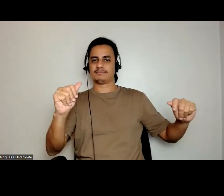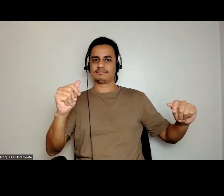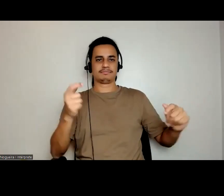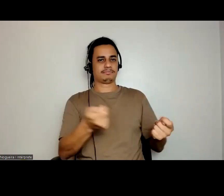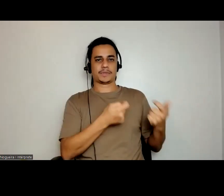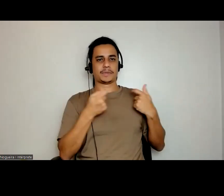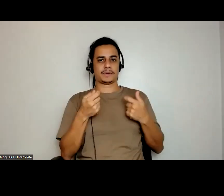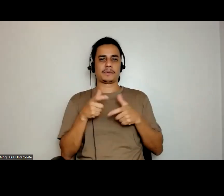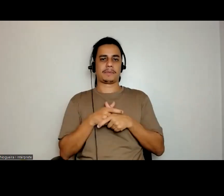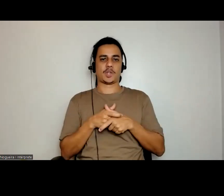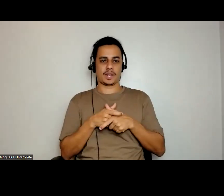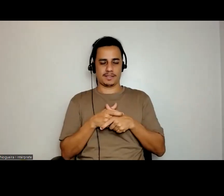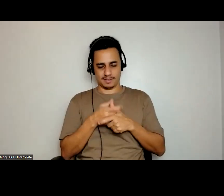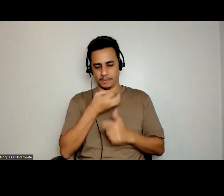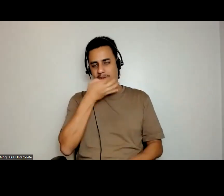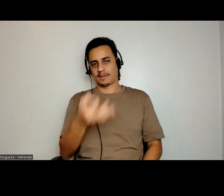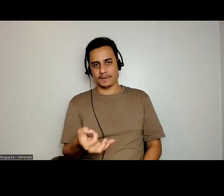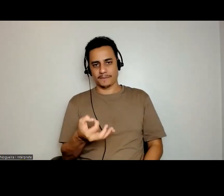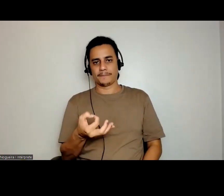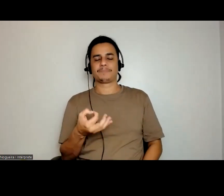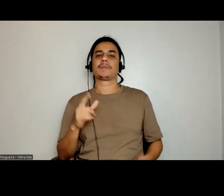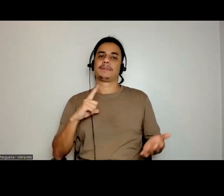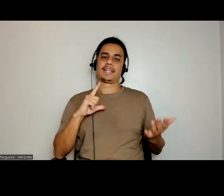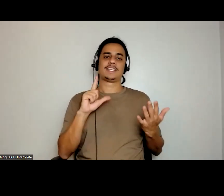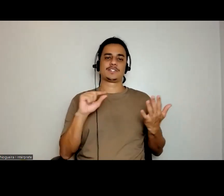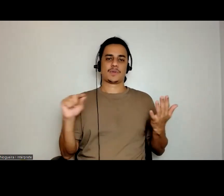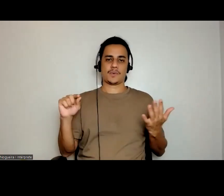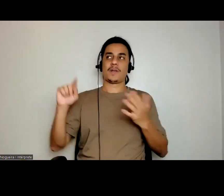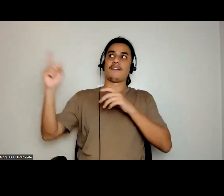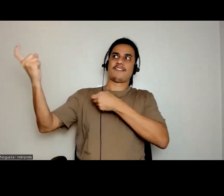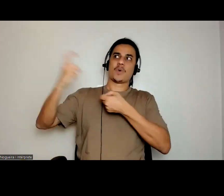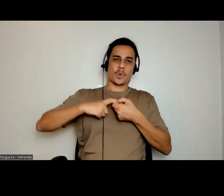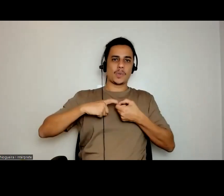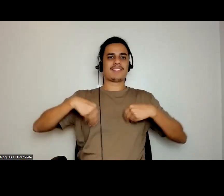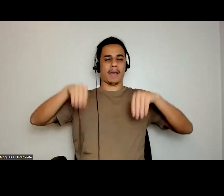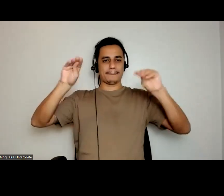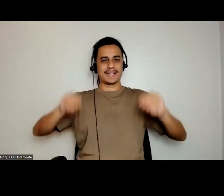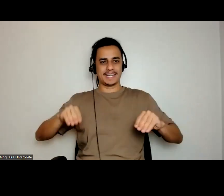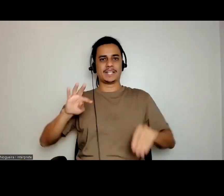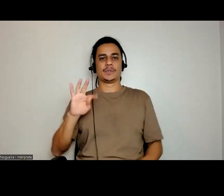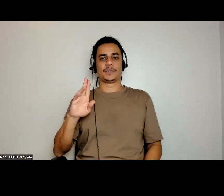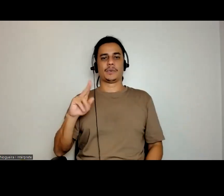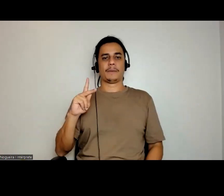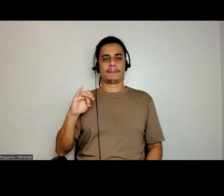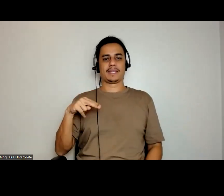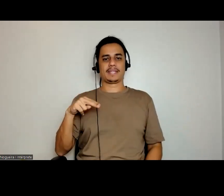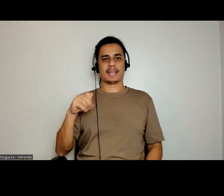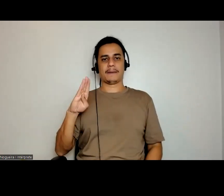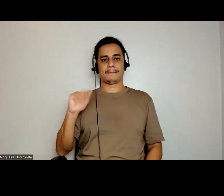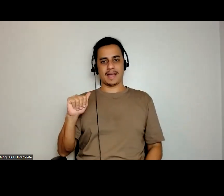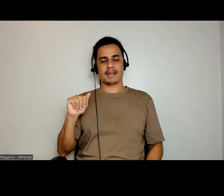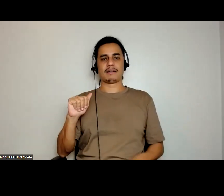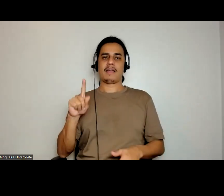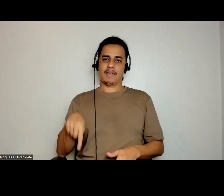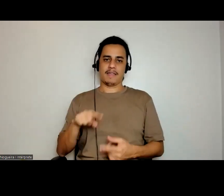opinião minoritária, então a escolha, para a vinda do manto, do Tupinambá, vai ser a escolha, provavelmente, da